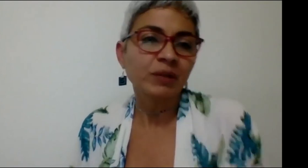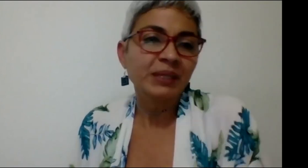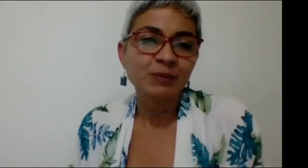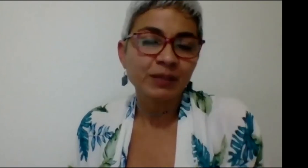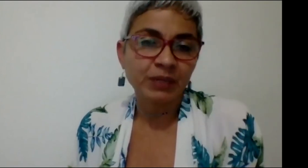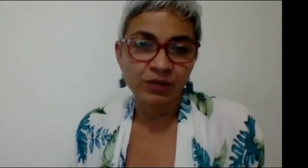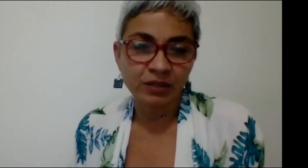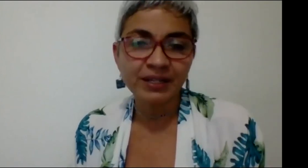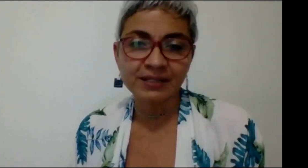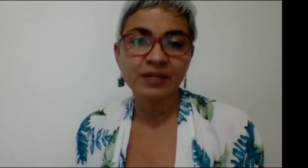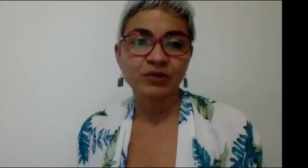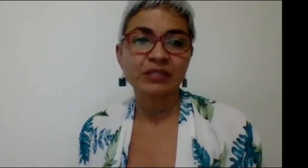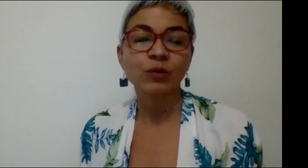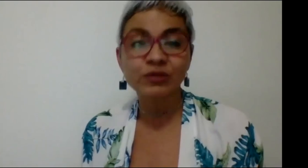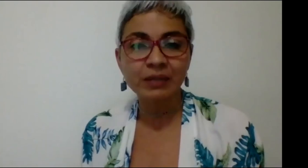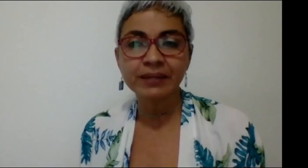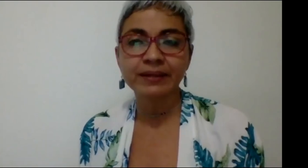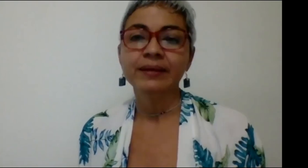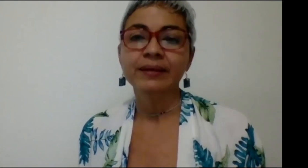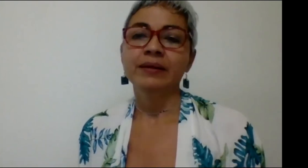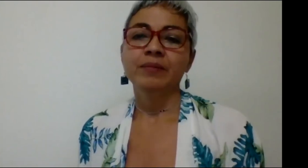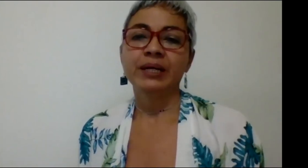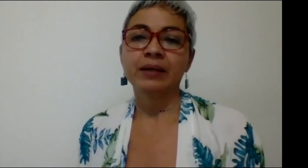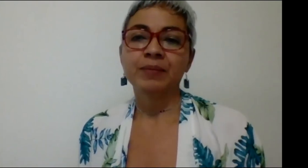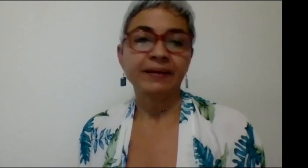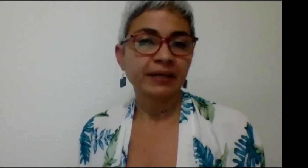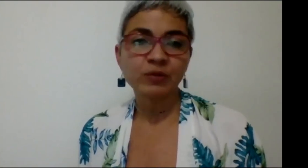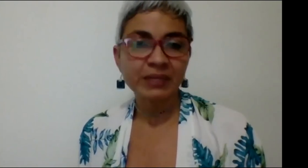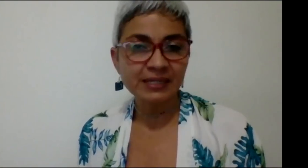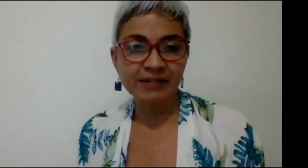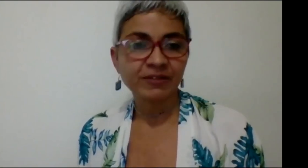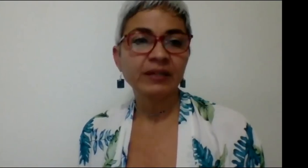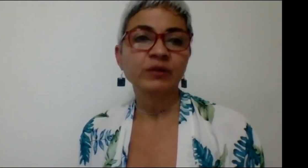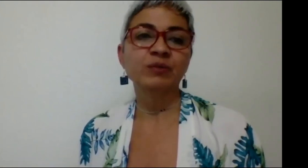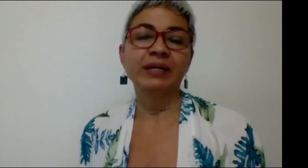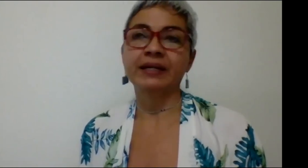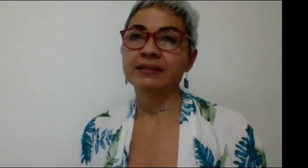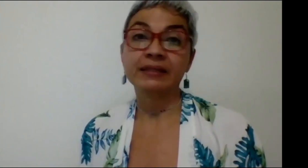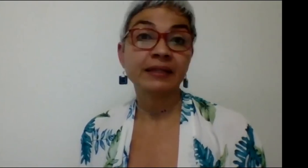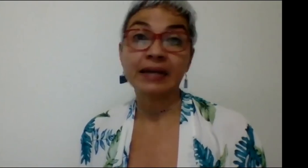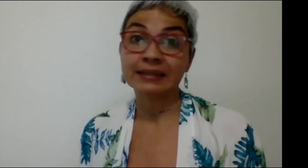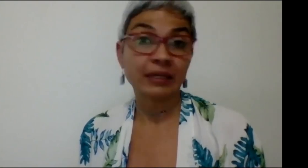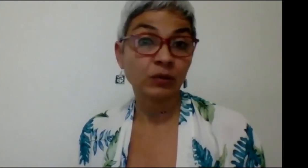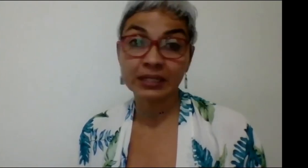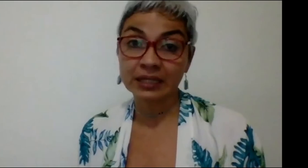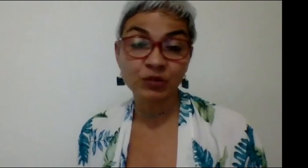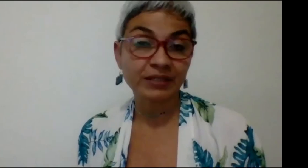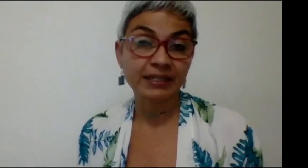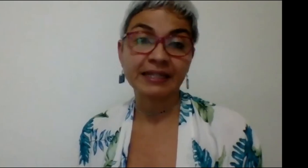No solamente es para aplaudir lo que hacemos. Es justamente para plantearnos más desafíos. Para decir hacia dónde tenemos que seguir